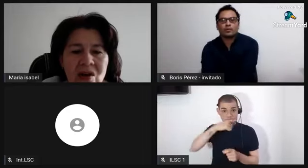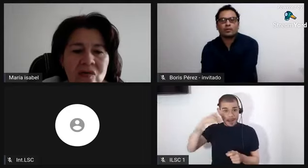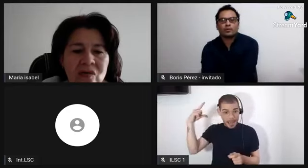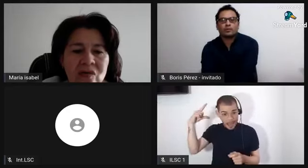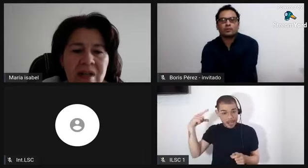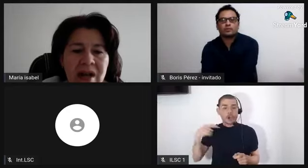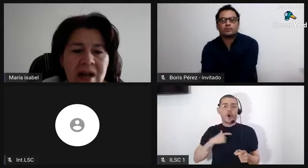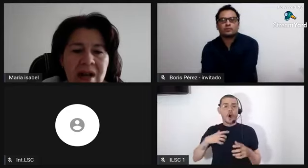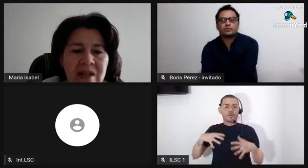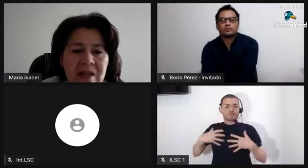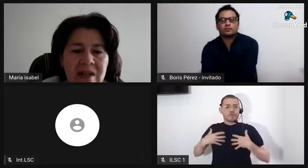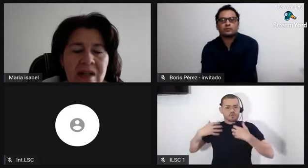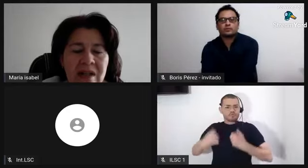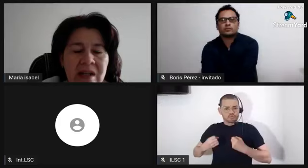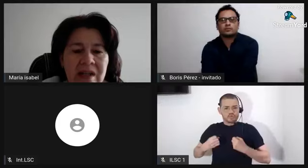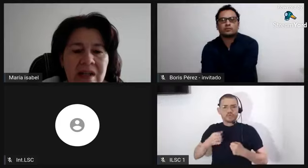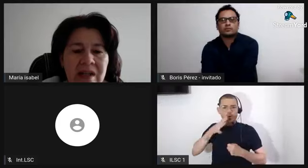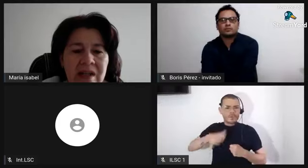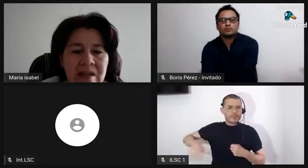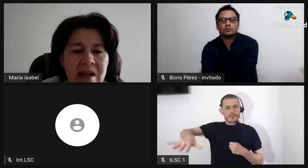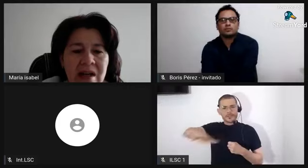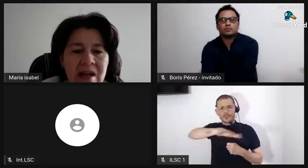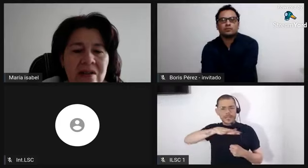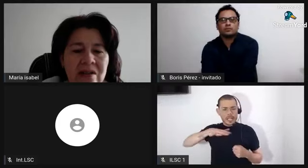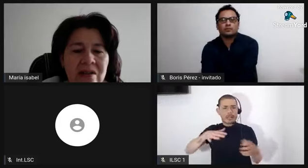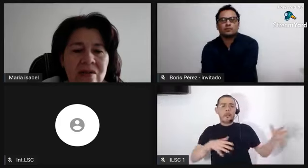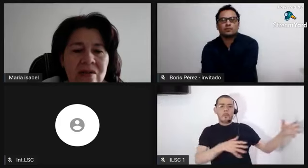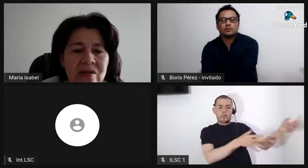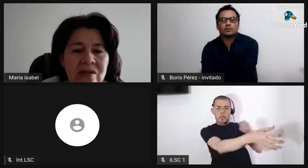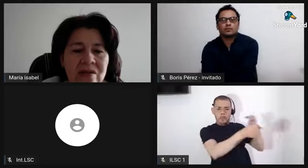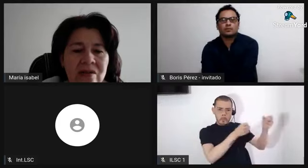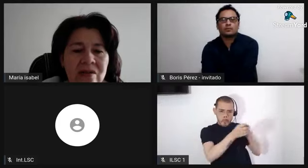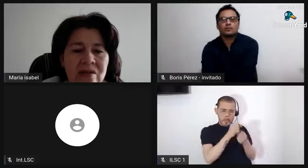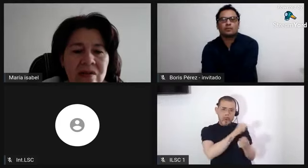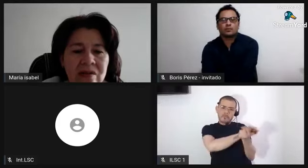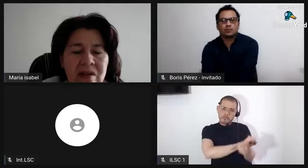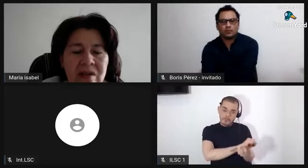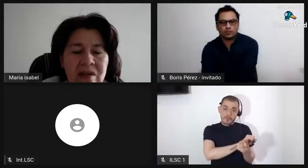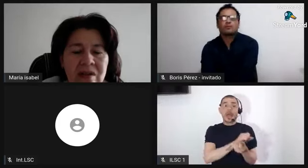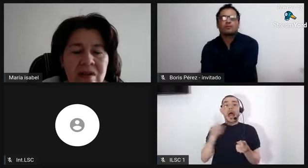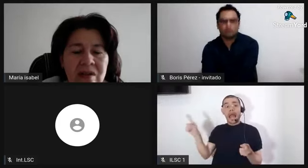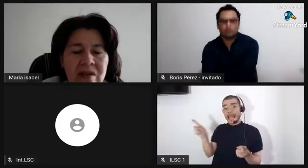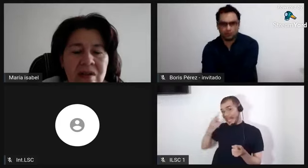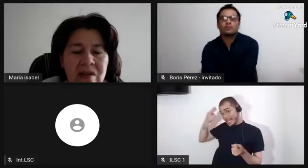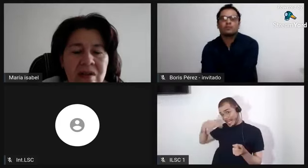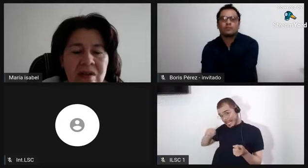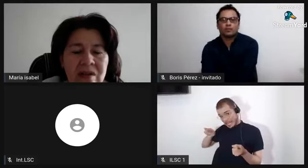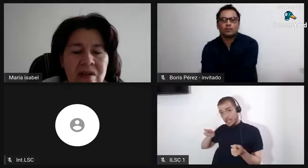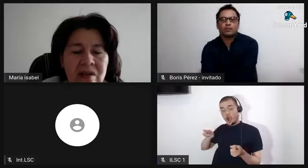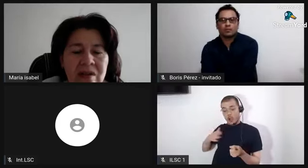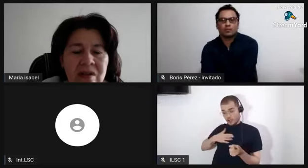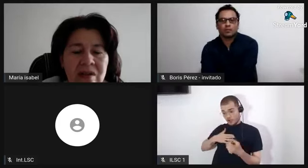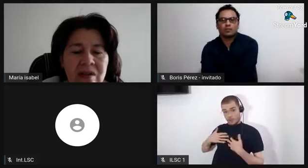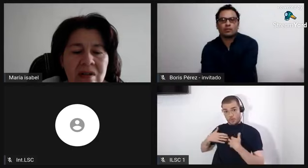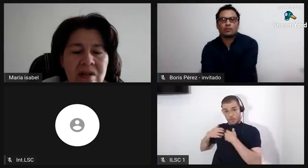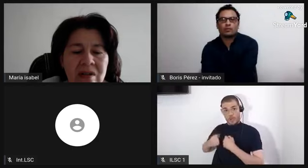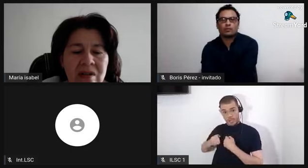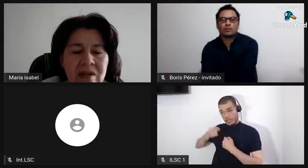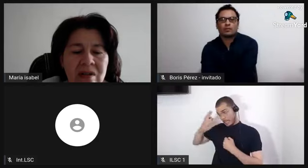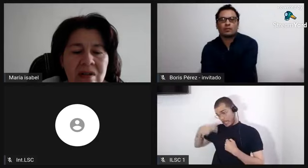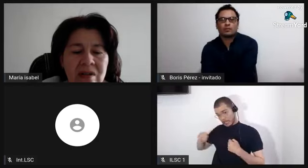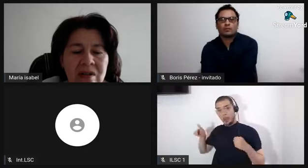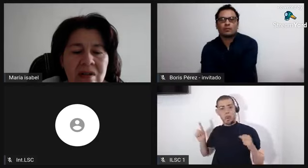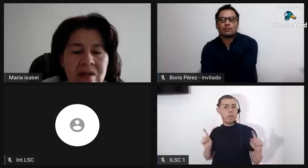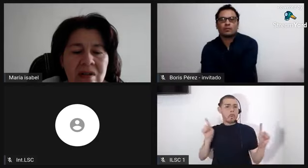entonces hijos de los dueños de las haciendas y eran niños que también nacían pues en